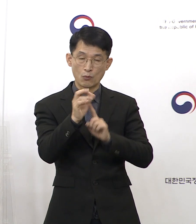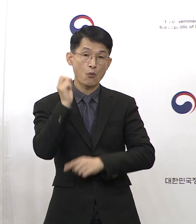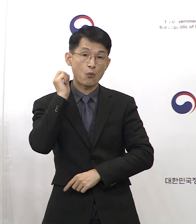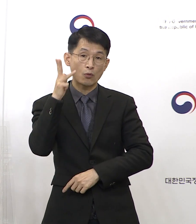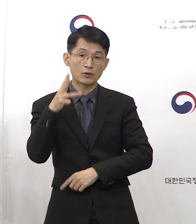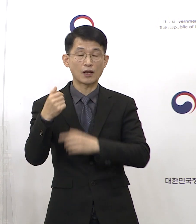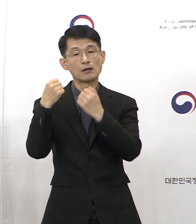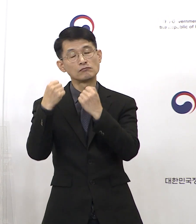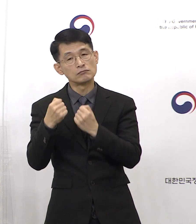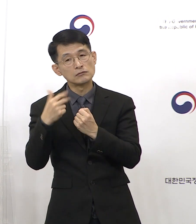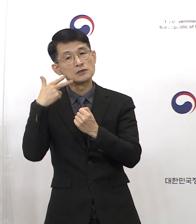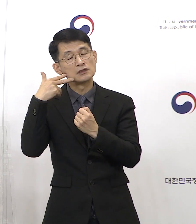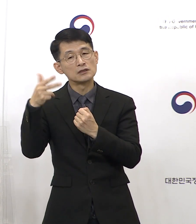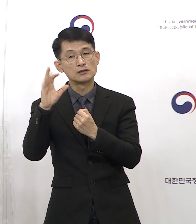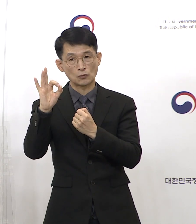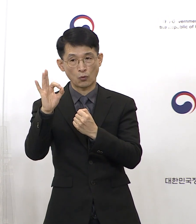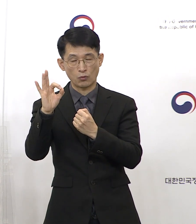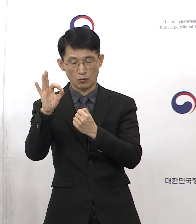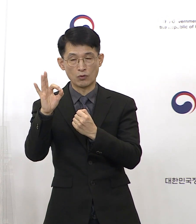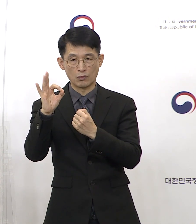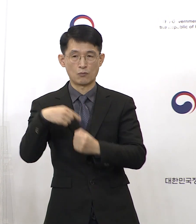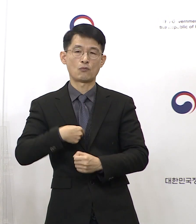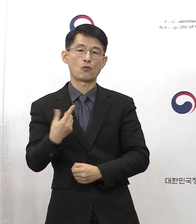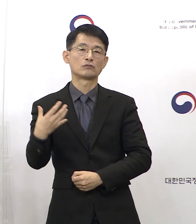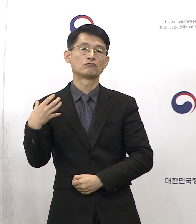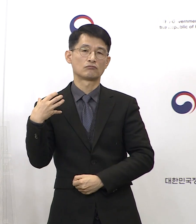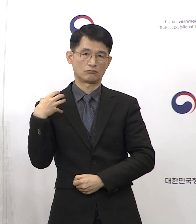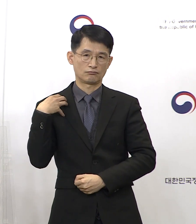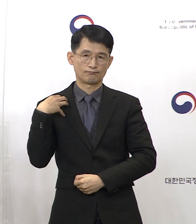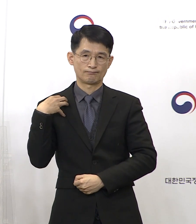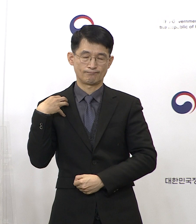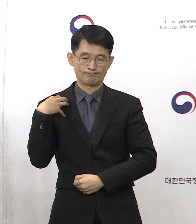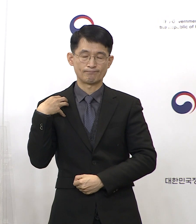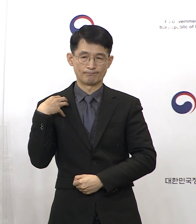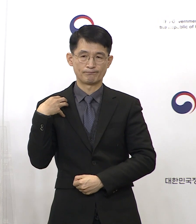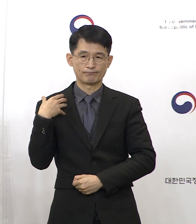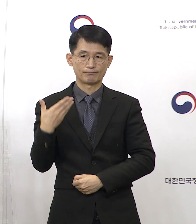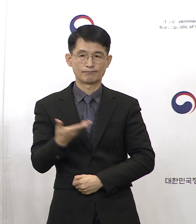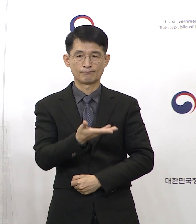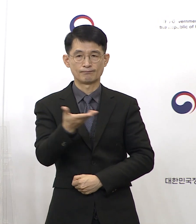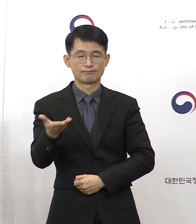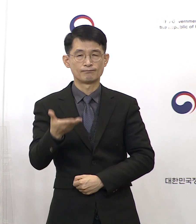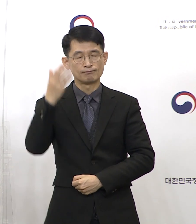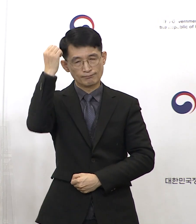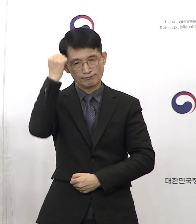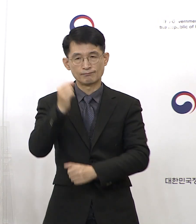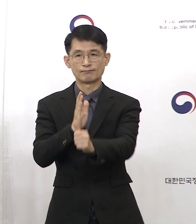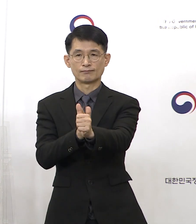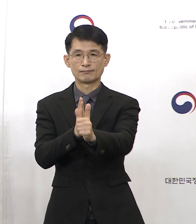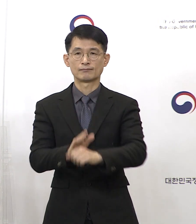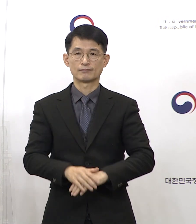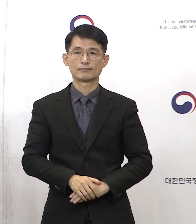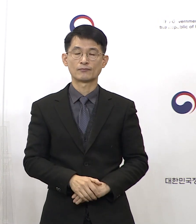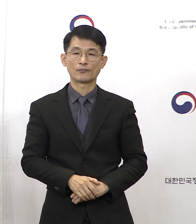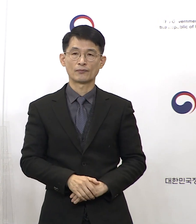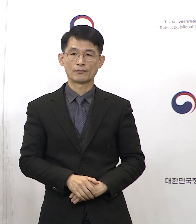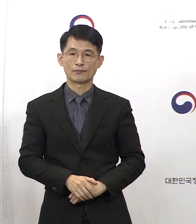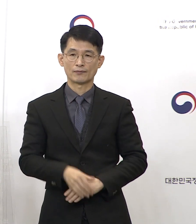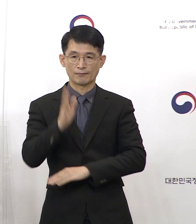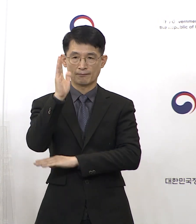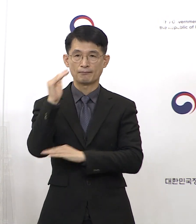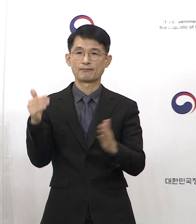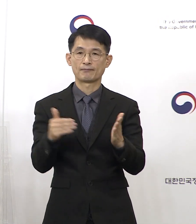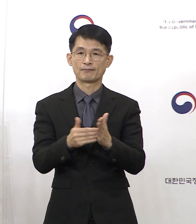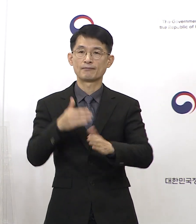재택시설에서의 숙박비 등은 본인이 부담해야 한다는 점을 다시 한번 말씀드리겠습니다. 이상으로